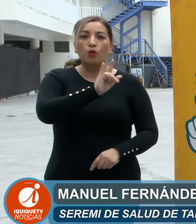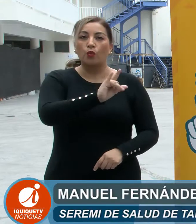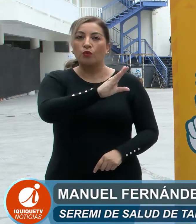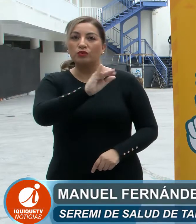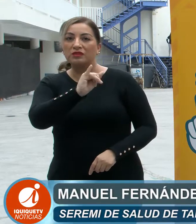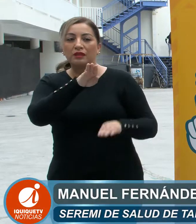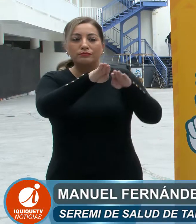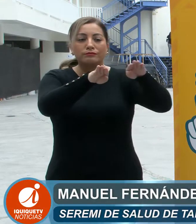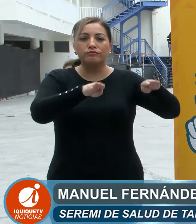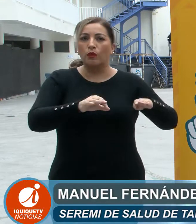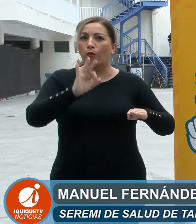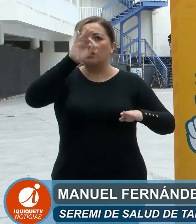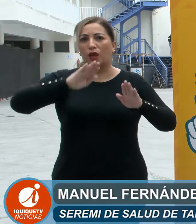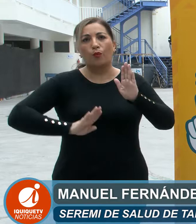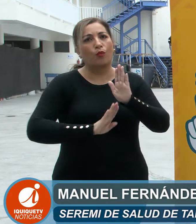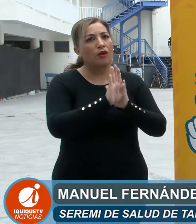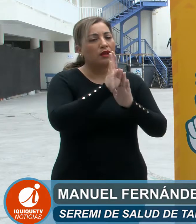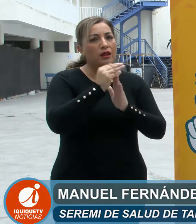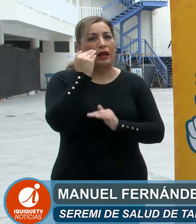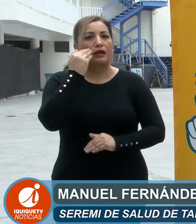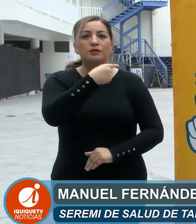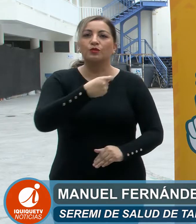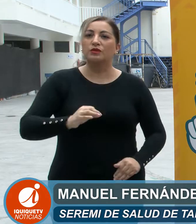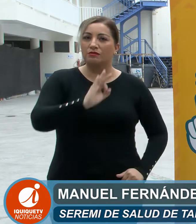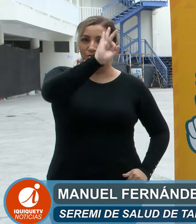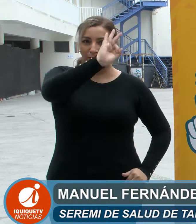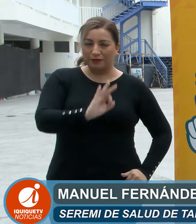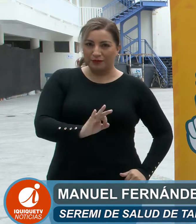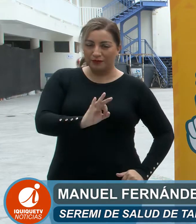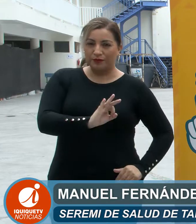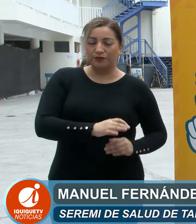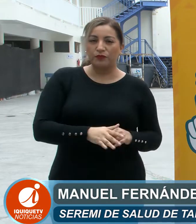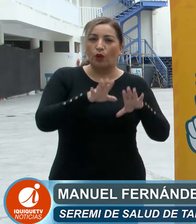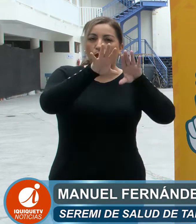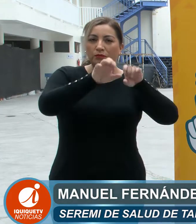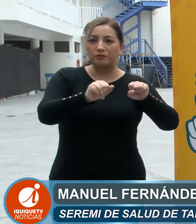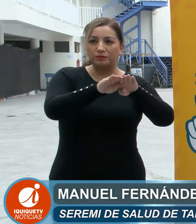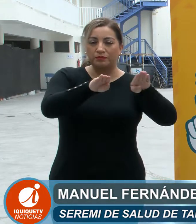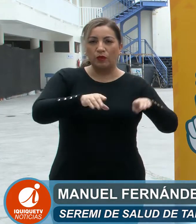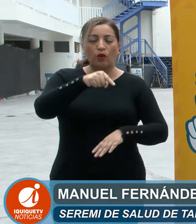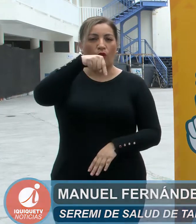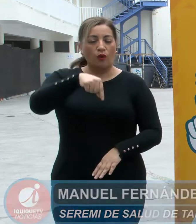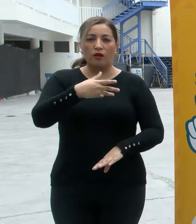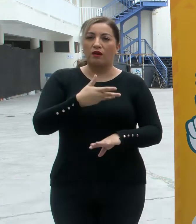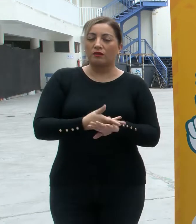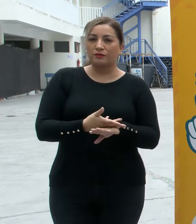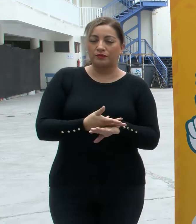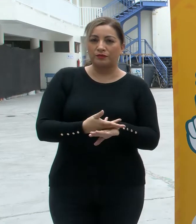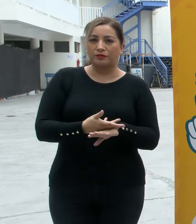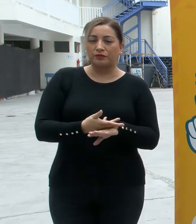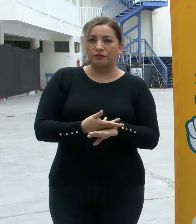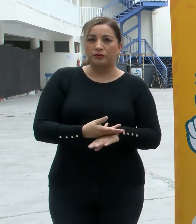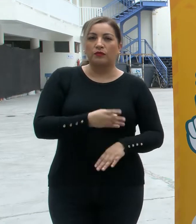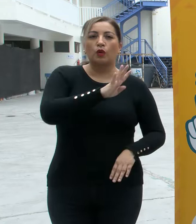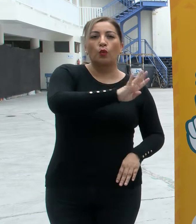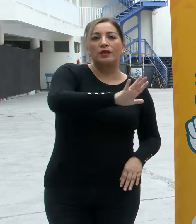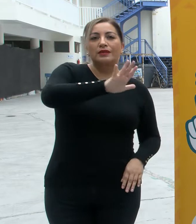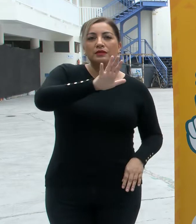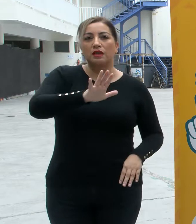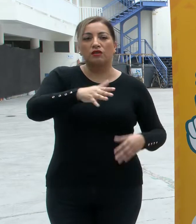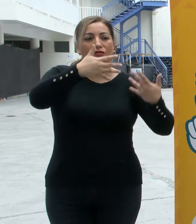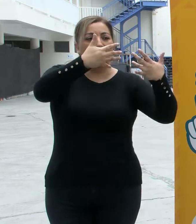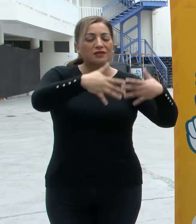nuestra región es altísima, prácticamente un 100% de ocupación. Hoy día tenemos de esta ocupación 45